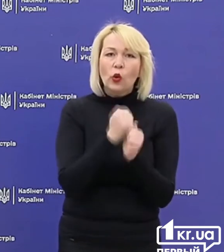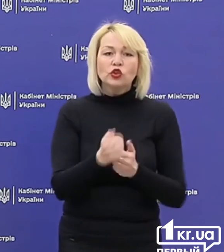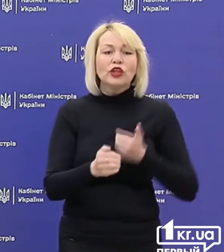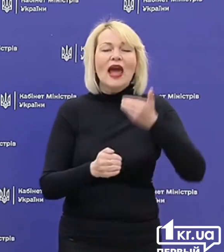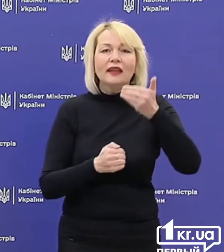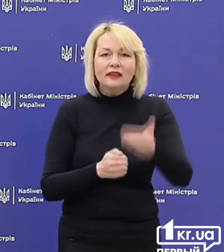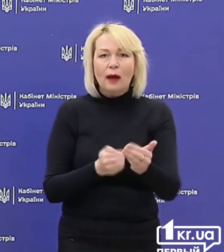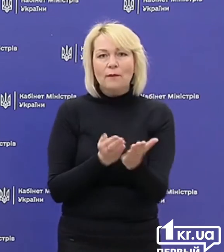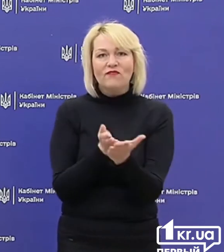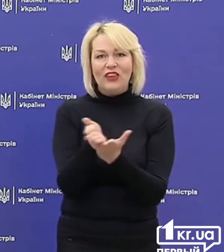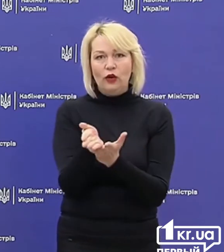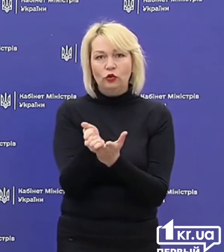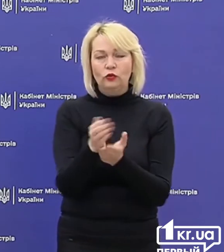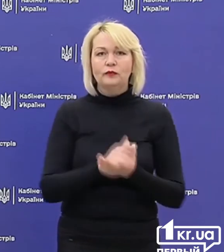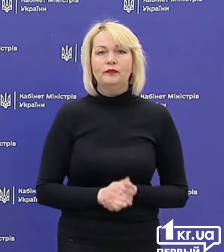виходу?